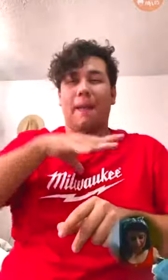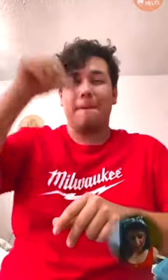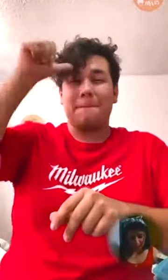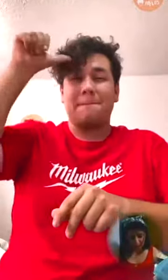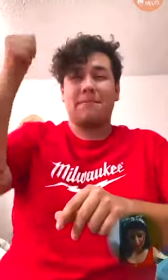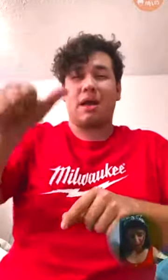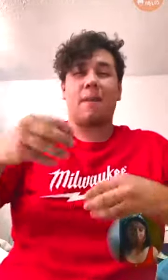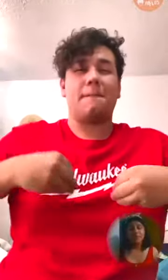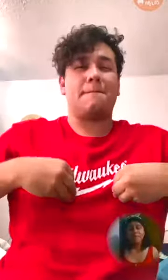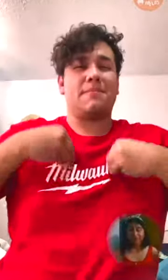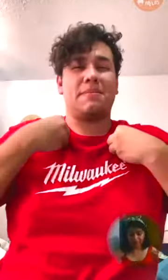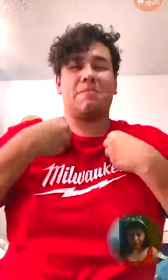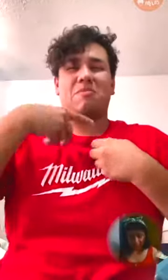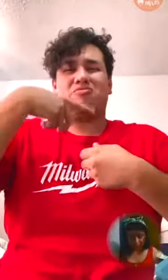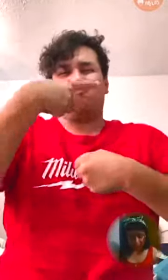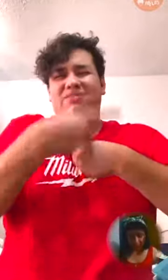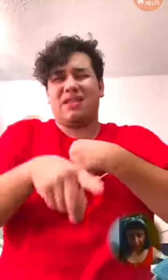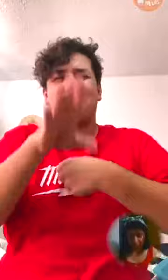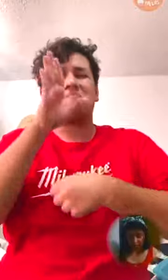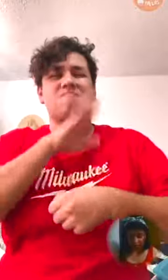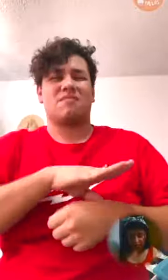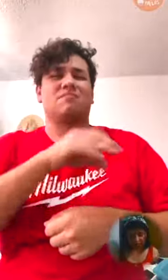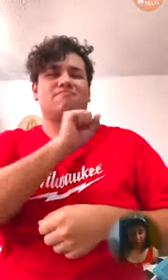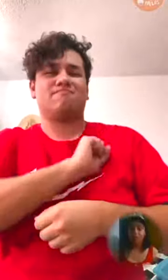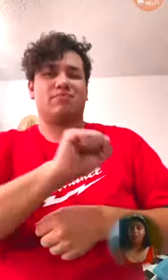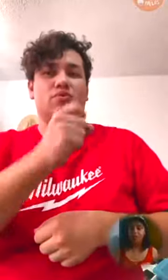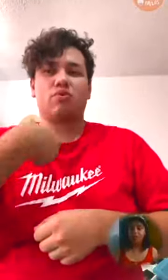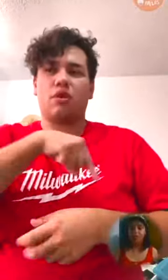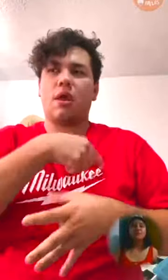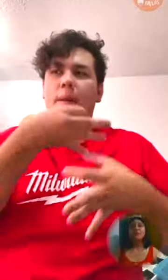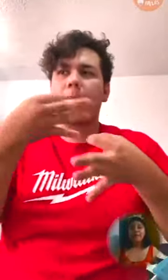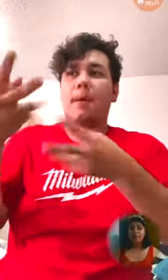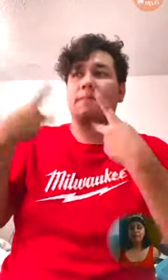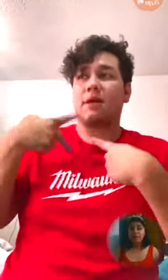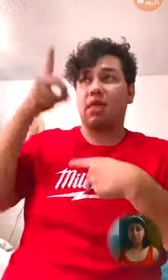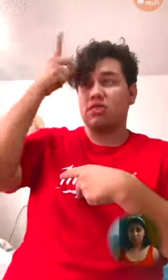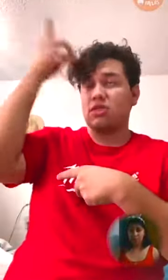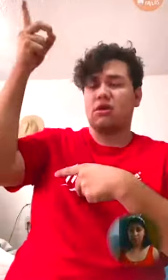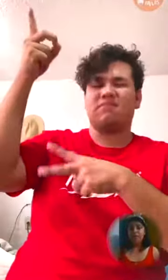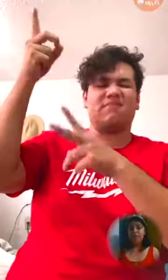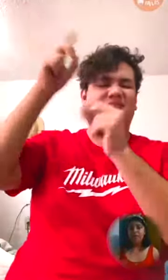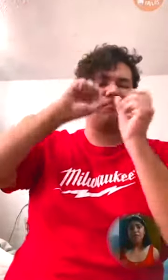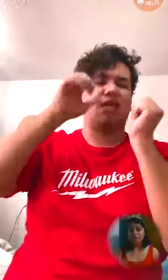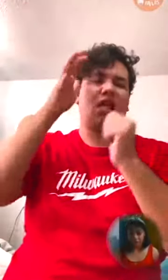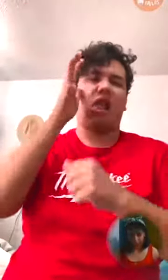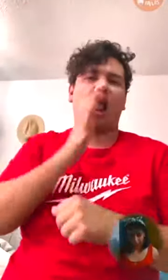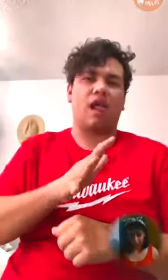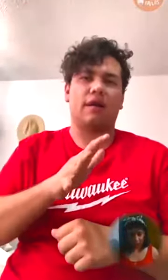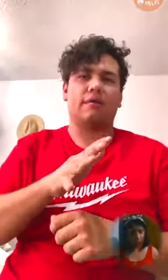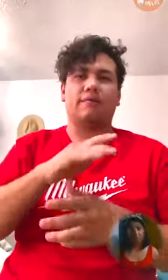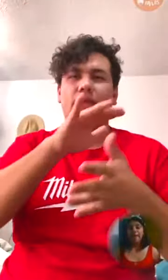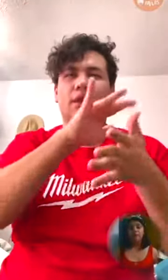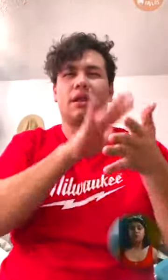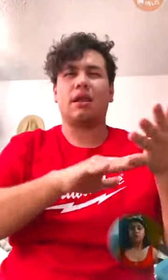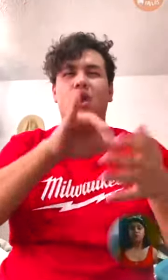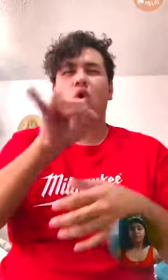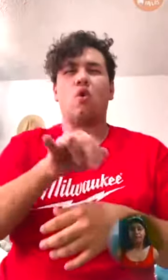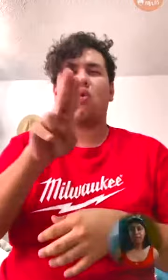de pecado, vivimos en delitos y pecados, servimos a ídolos que no son Dios. Y vamos a leer Juan 8, 44.